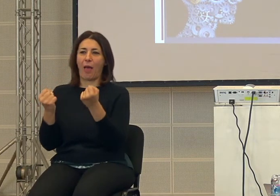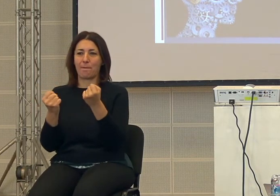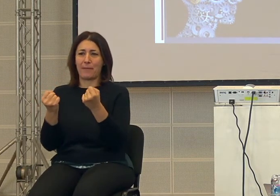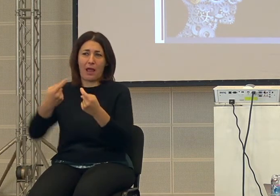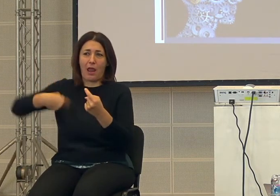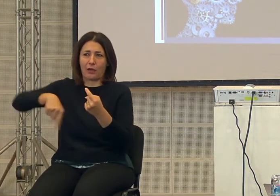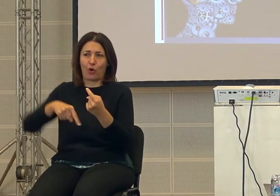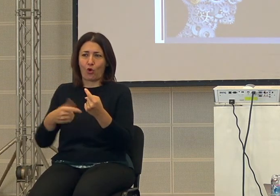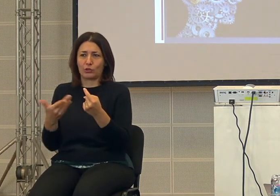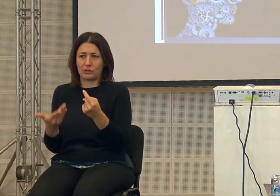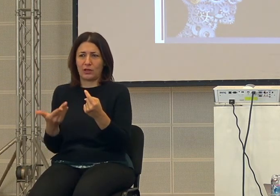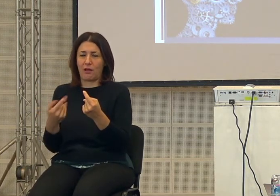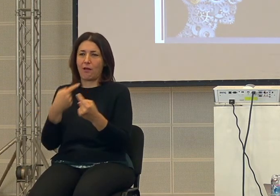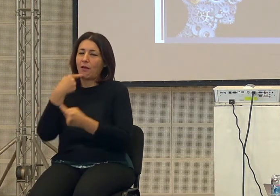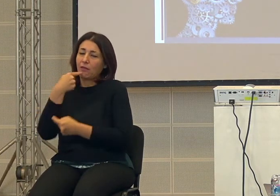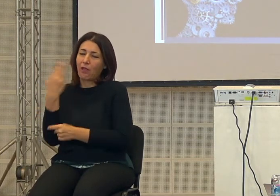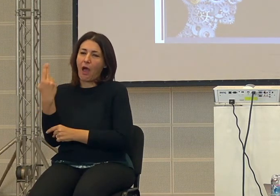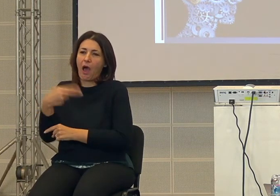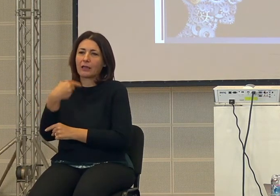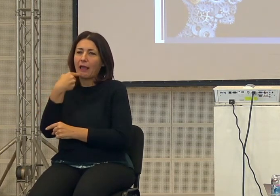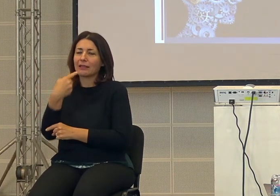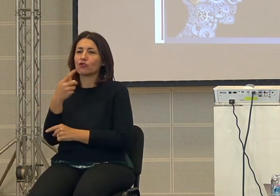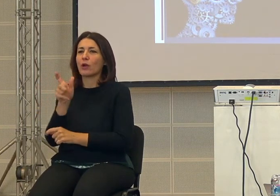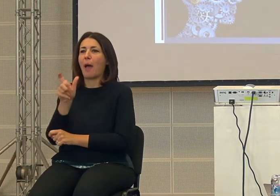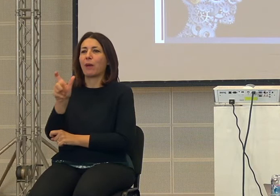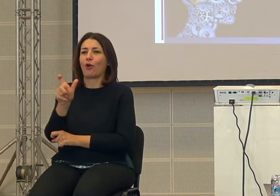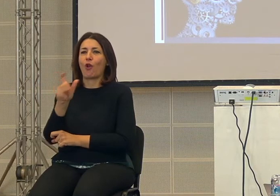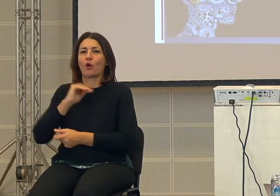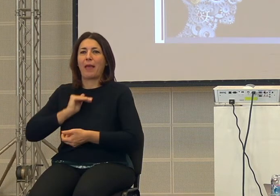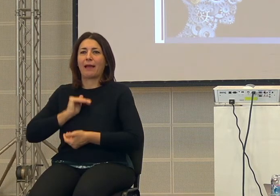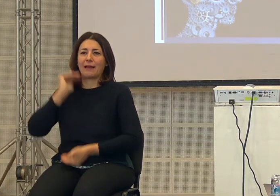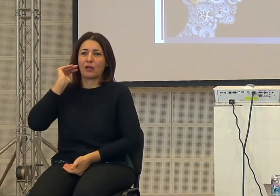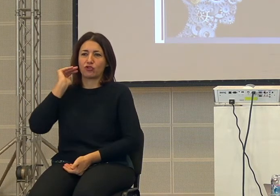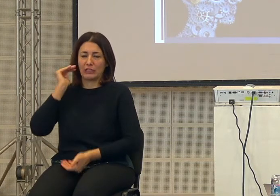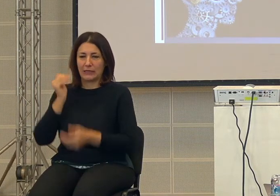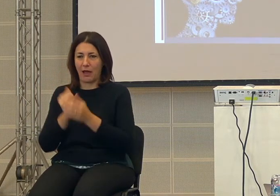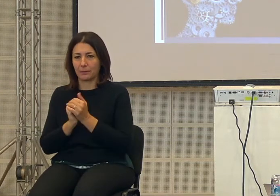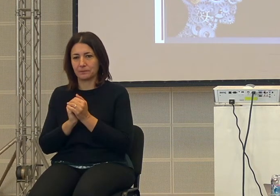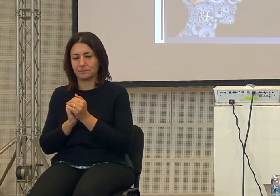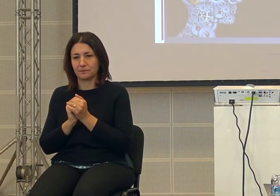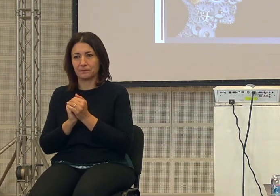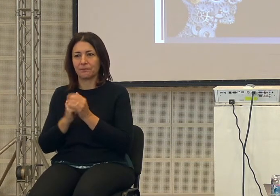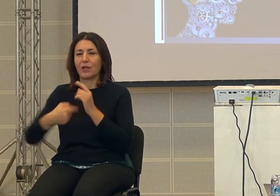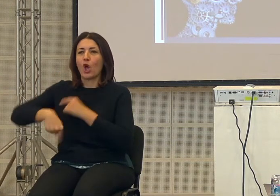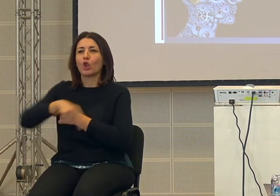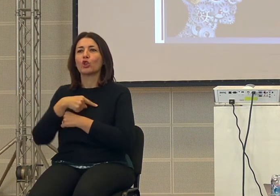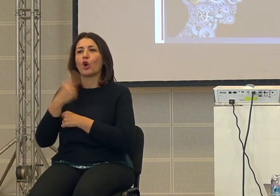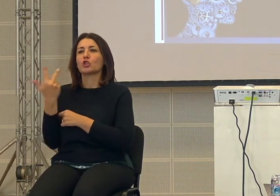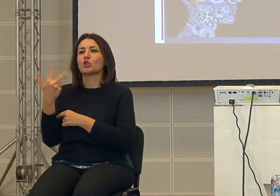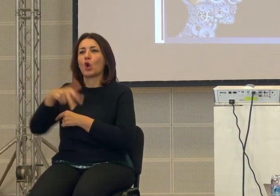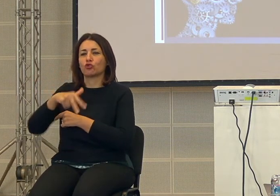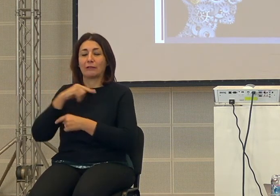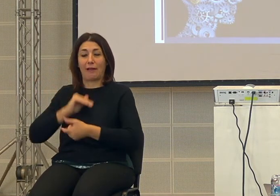caratterizzata come dice Rari da una parola la crescita cioè noi le nostre società